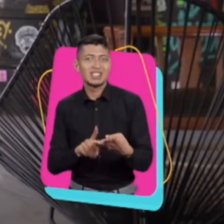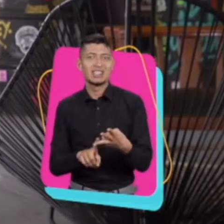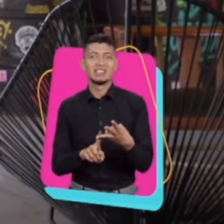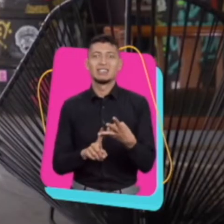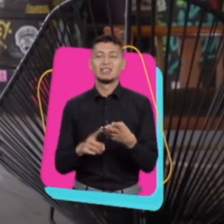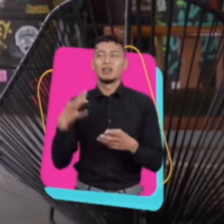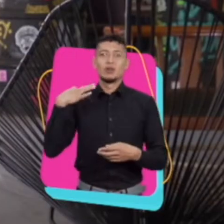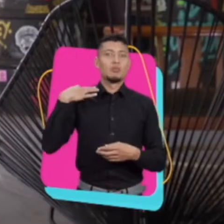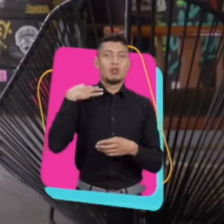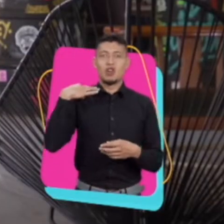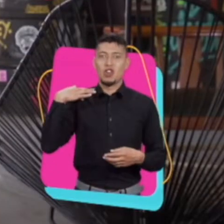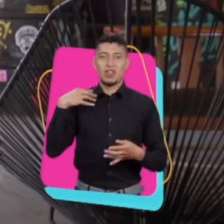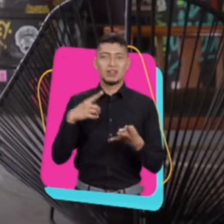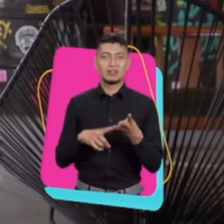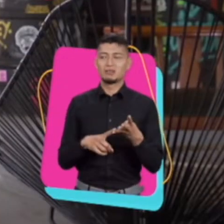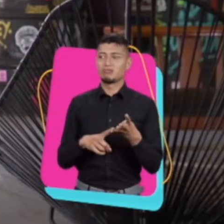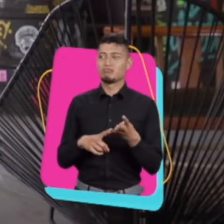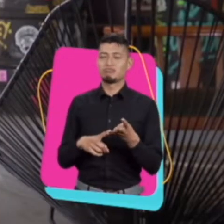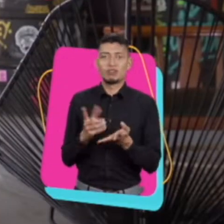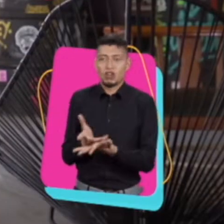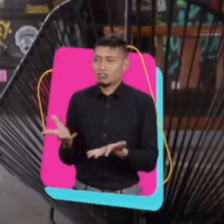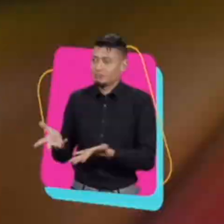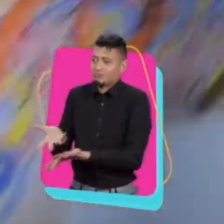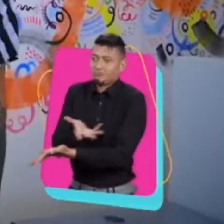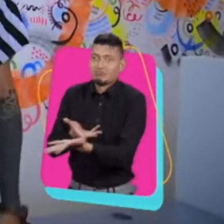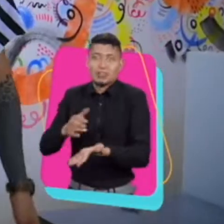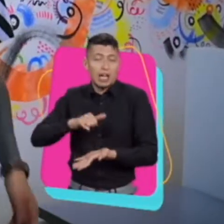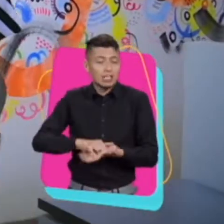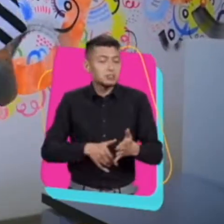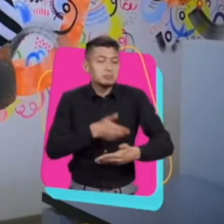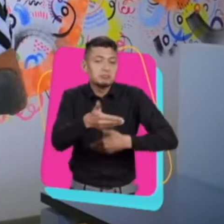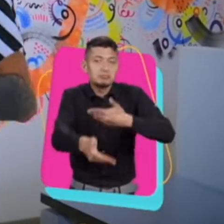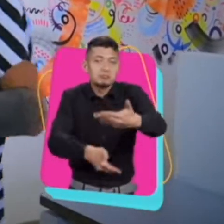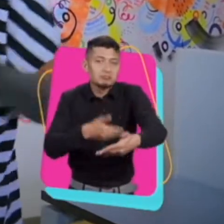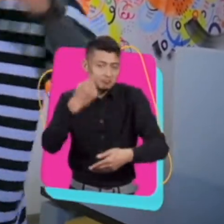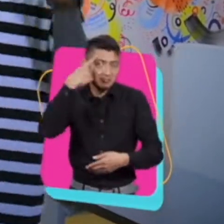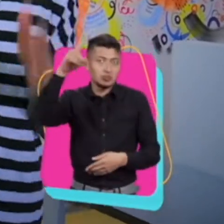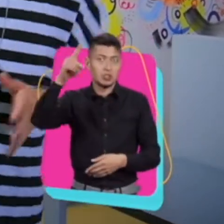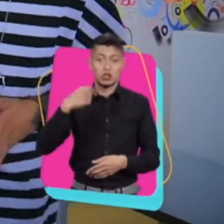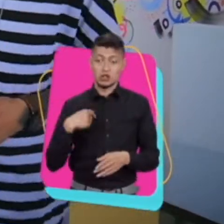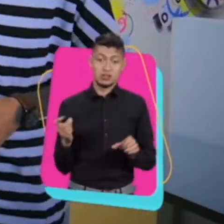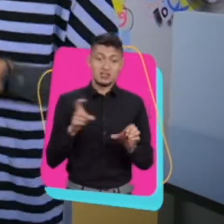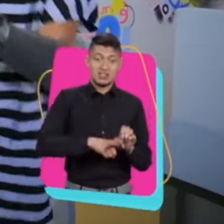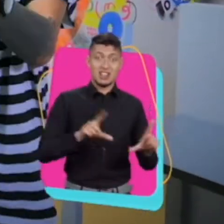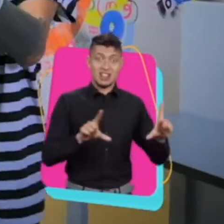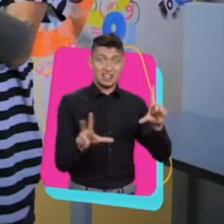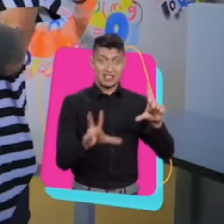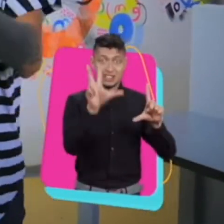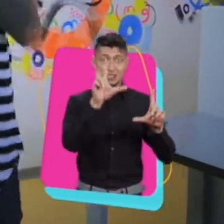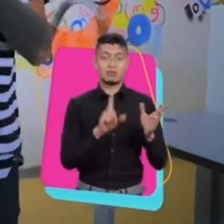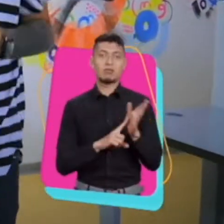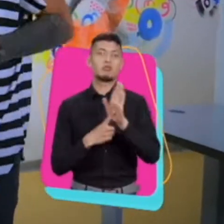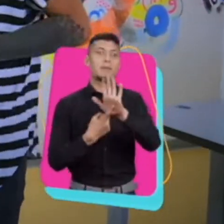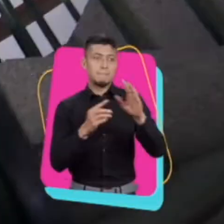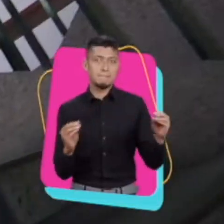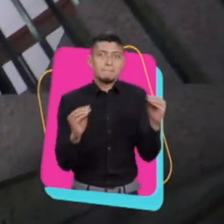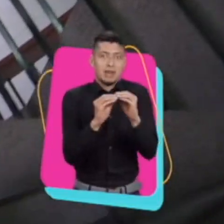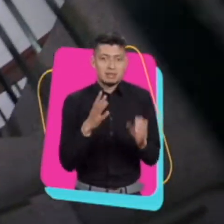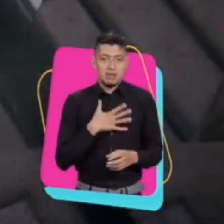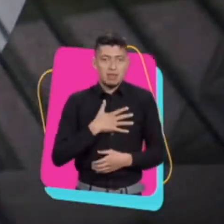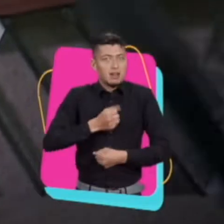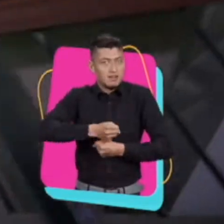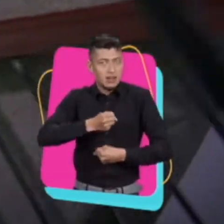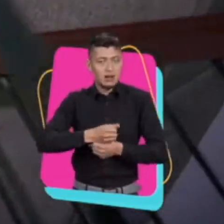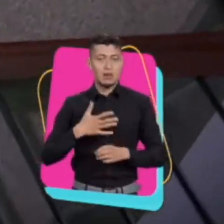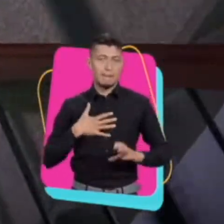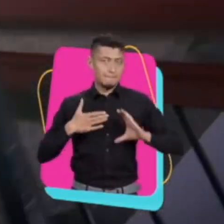me gusta quizá la moda, compartir ciertas cosas. Y todo ha ido pasando desde que entré en el canal. De pronto he mostrado un poco más de lo que es